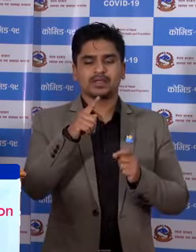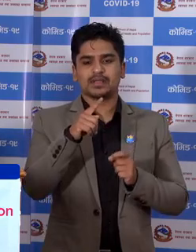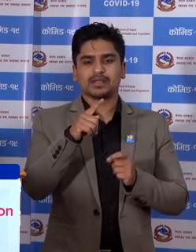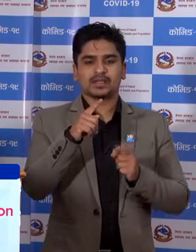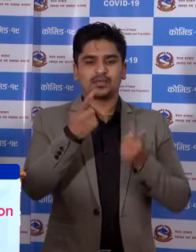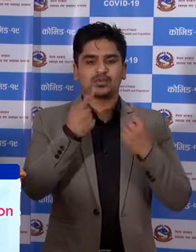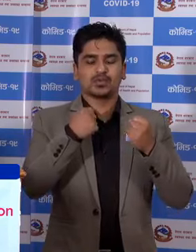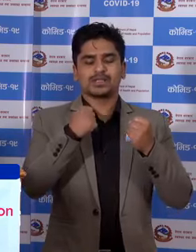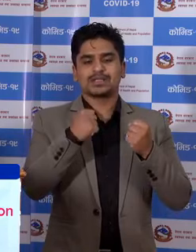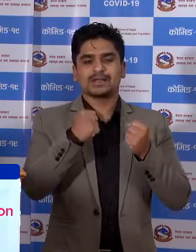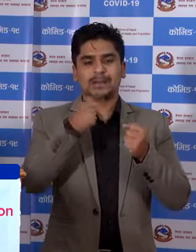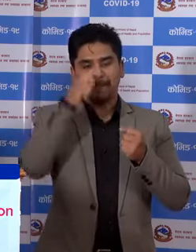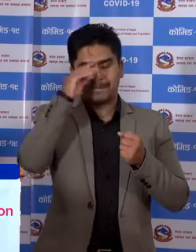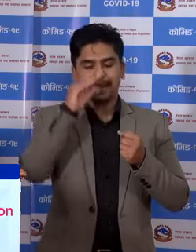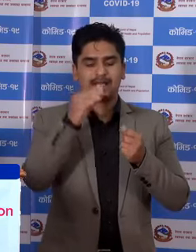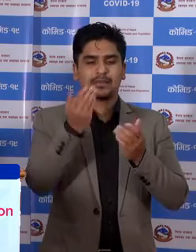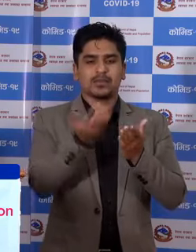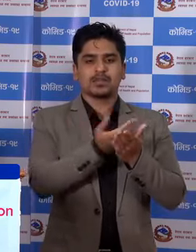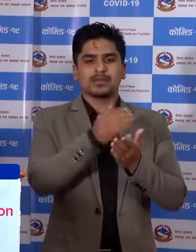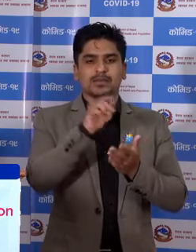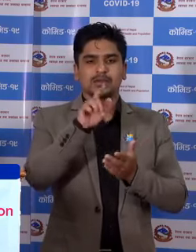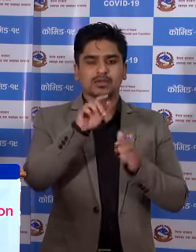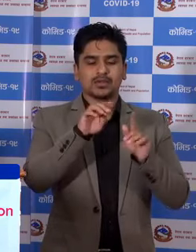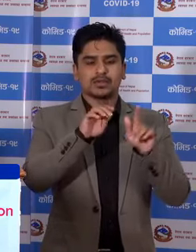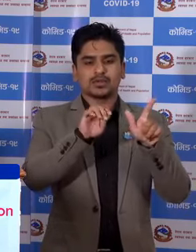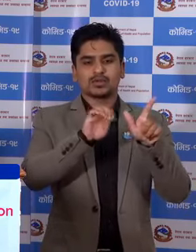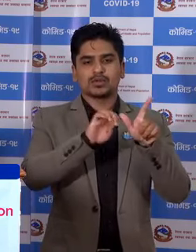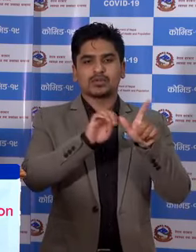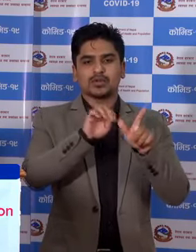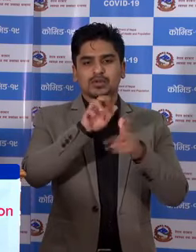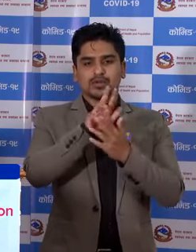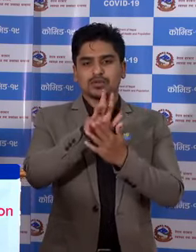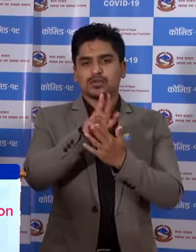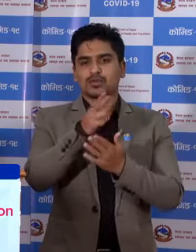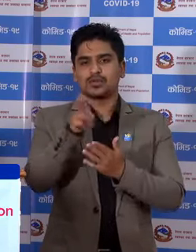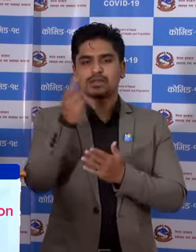विज्यान प्रतिस्ठान मा सब्तारी को नौ जना पुरूस